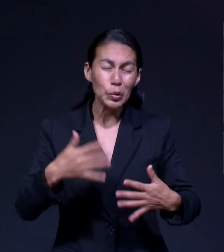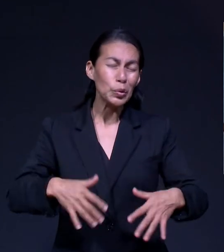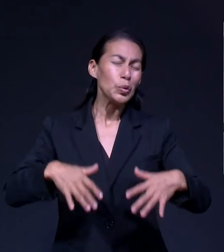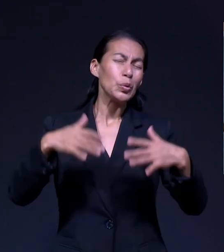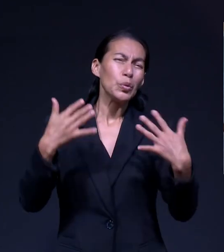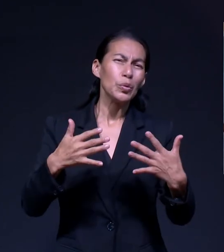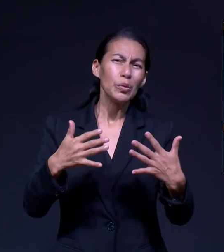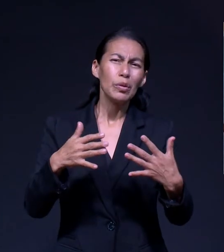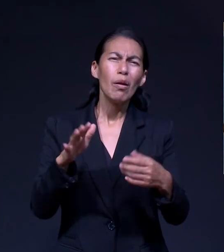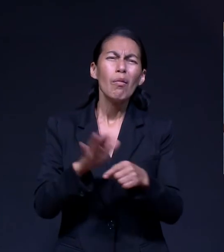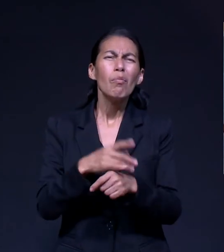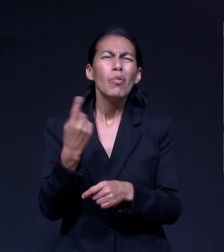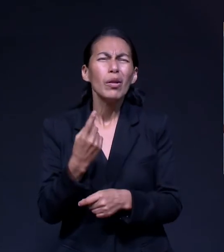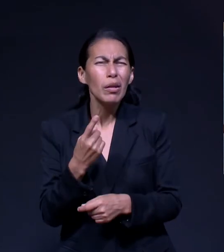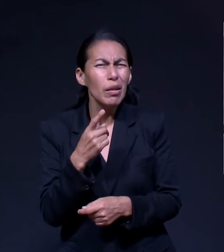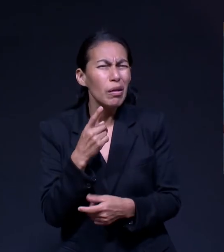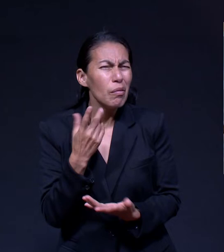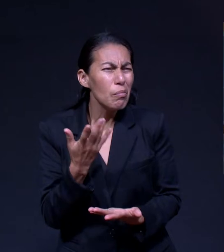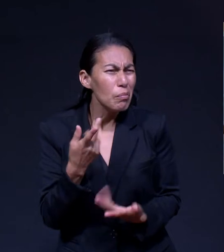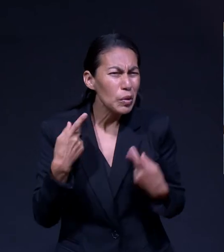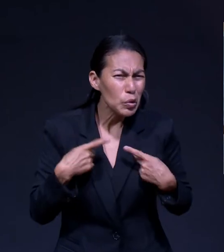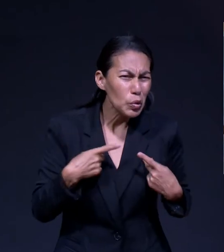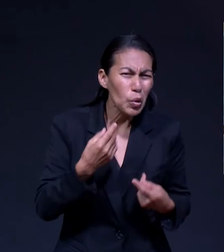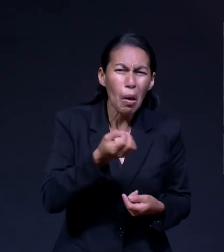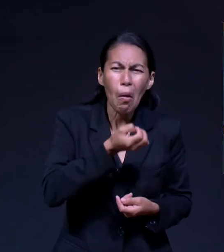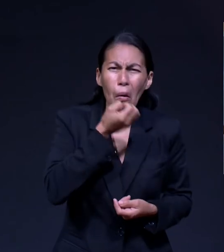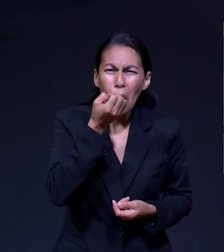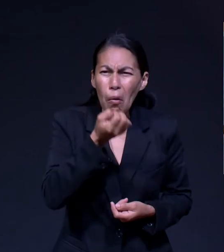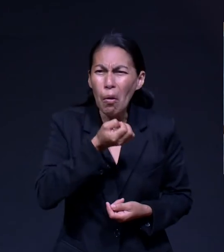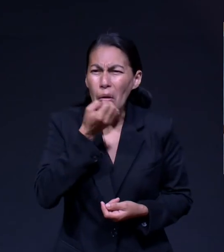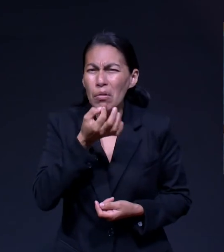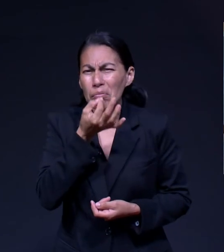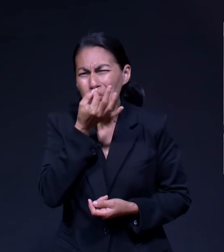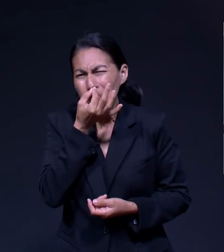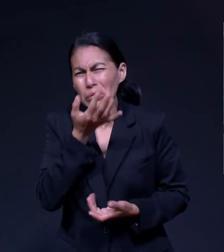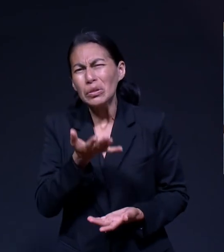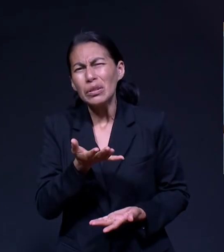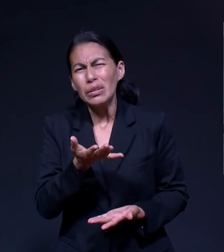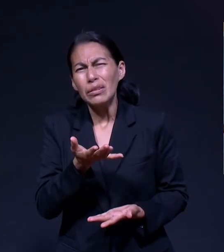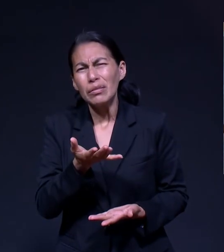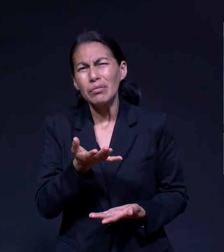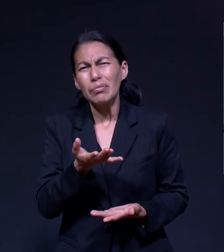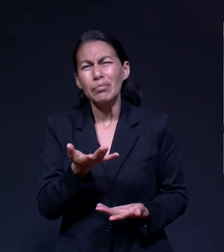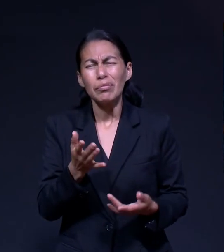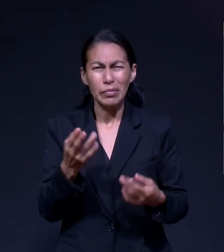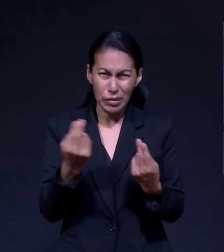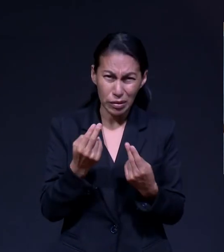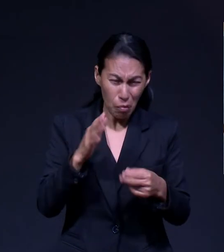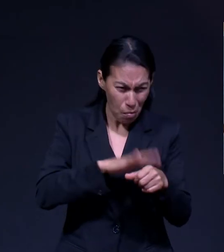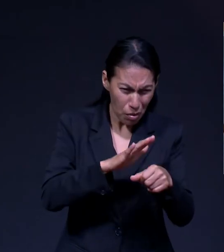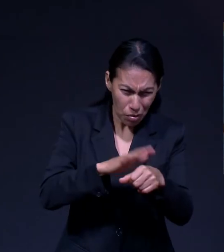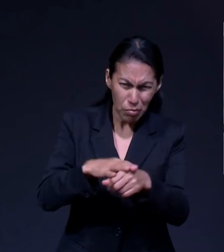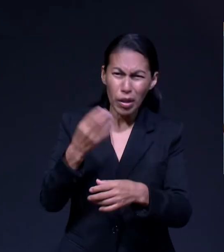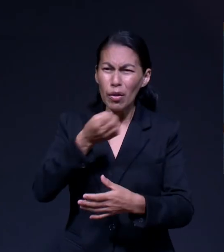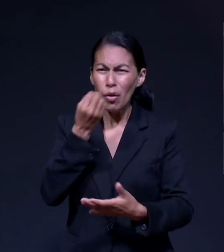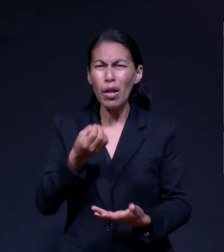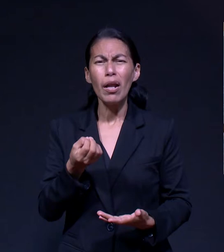importante ¿No será que debemos sentir la necesidad de orar para